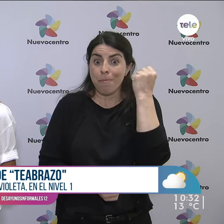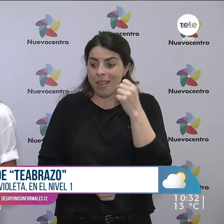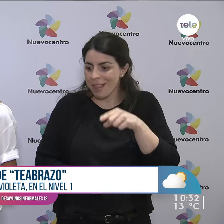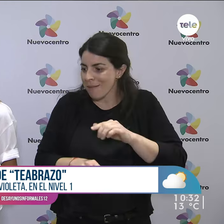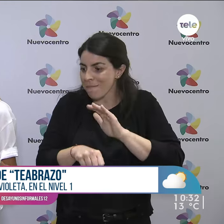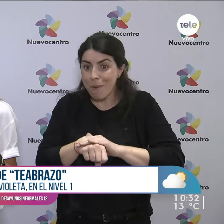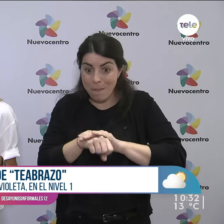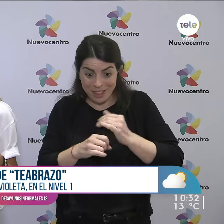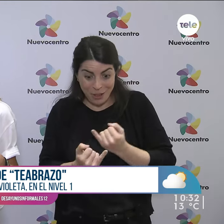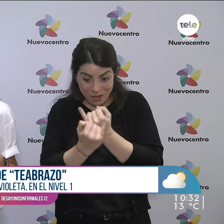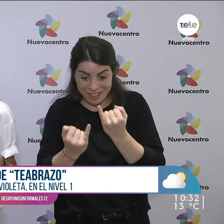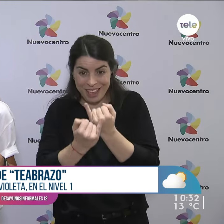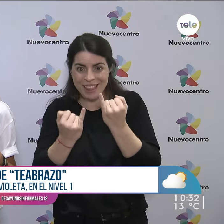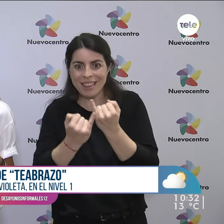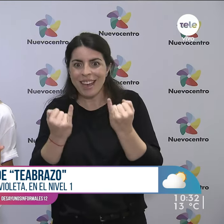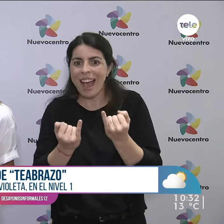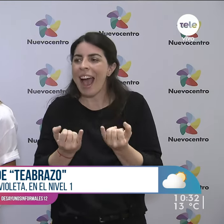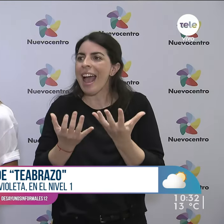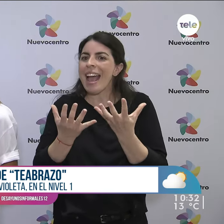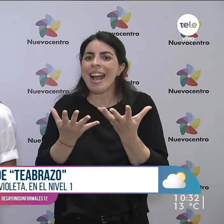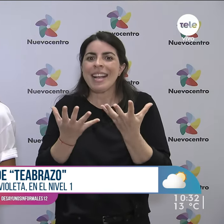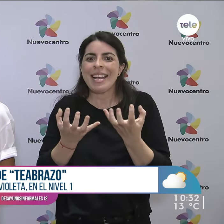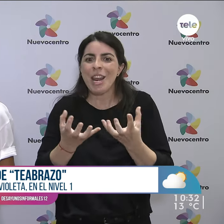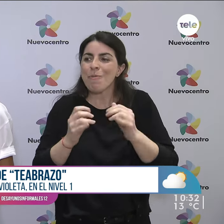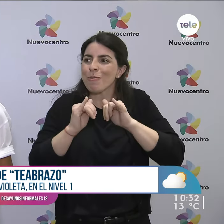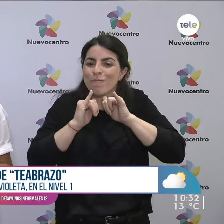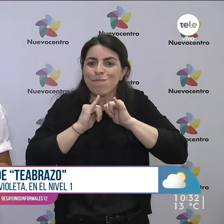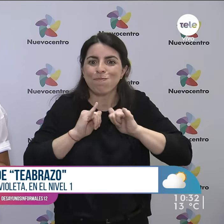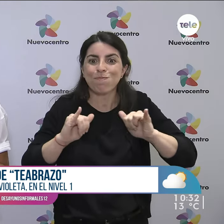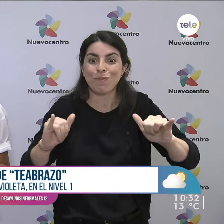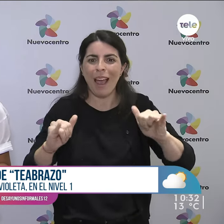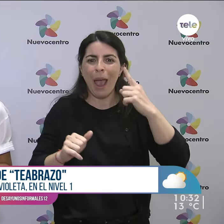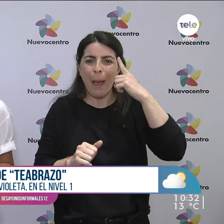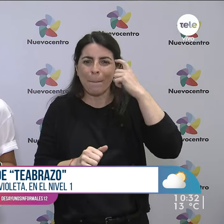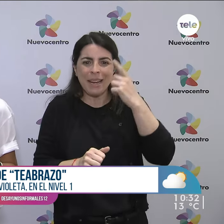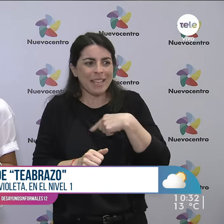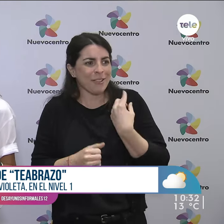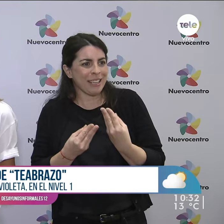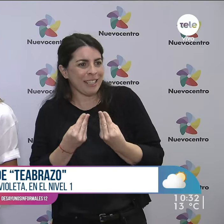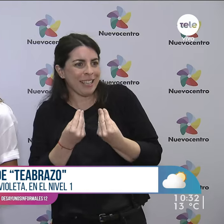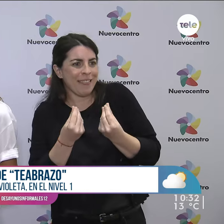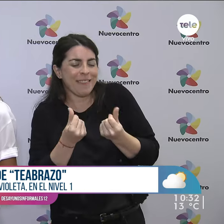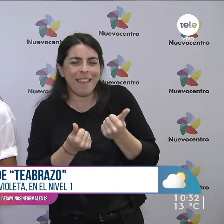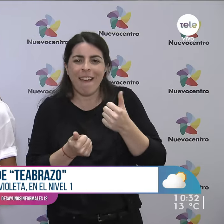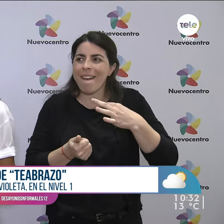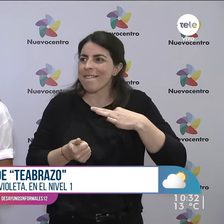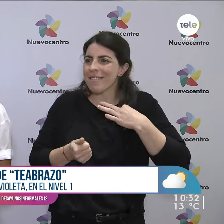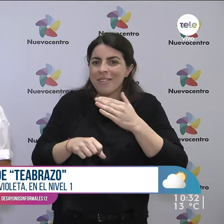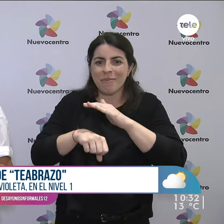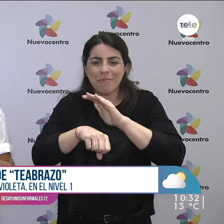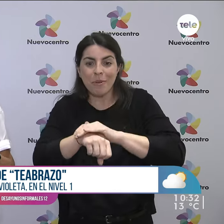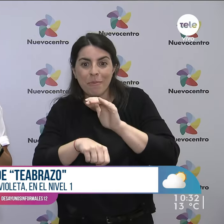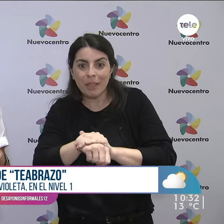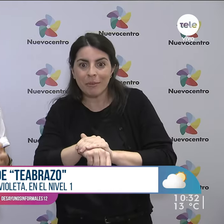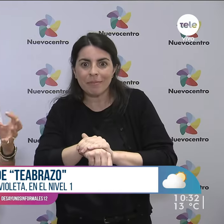lo que va a hacer es poder masificar esa experiencia y de alguna manera, bueno, vivirla, y saber